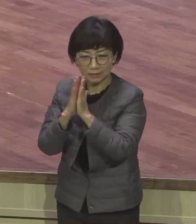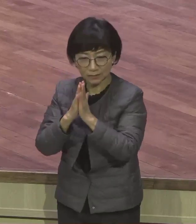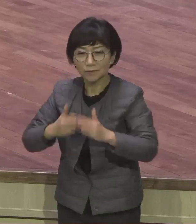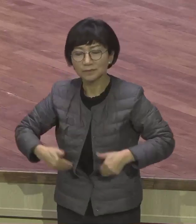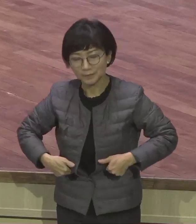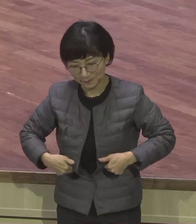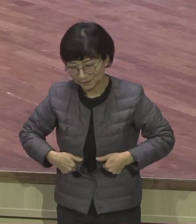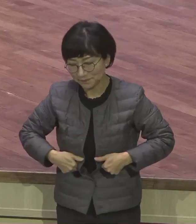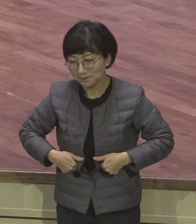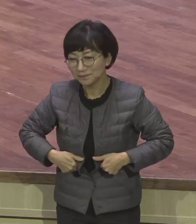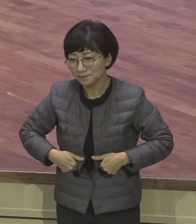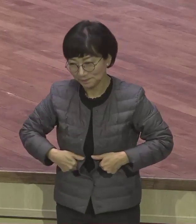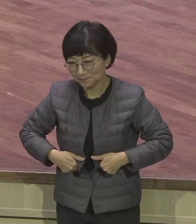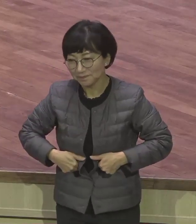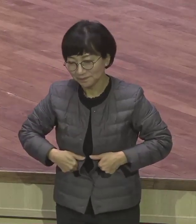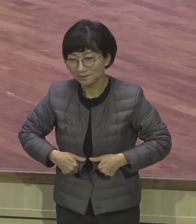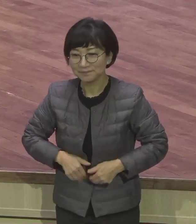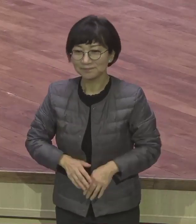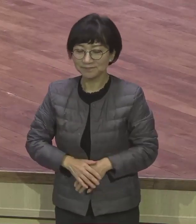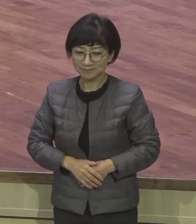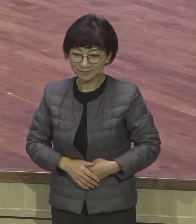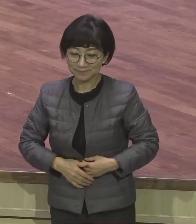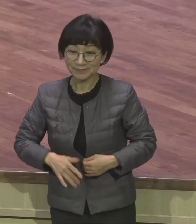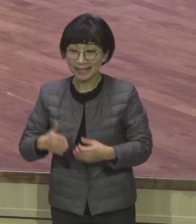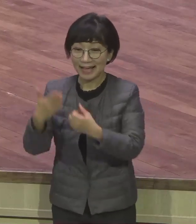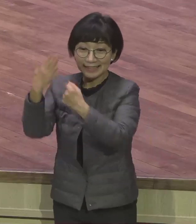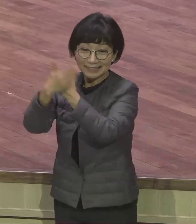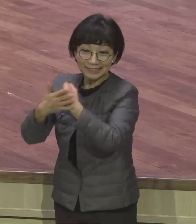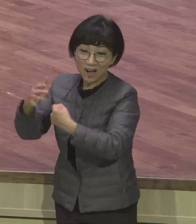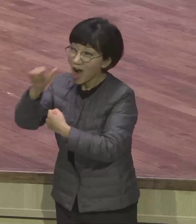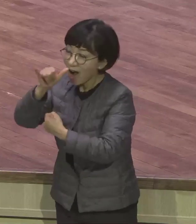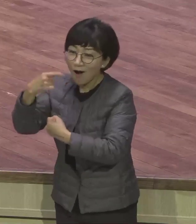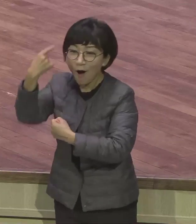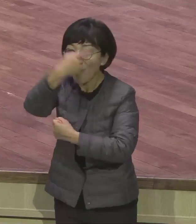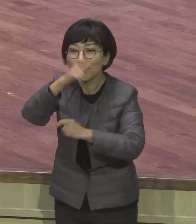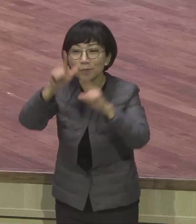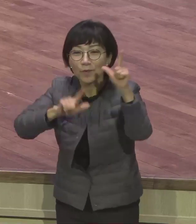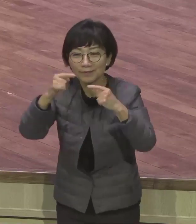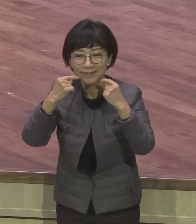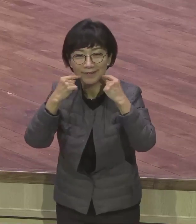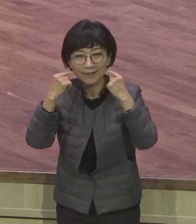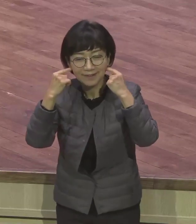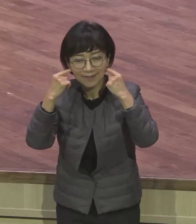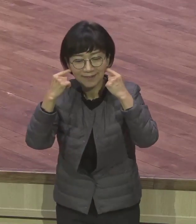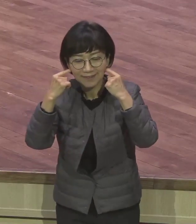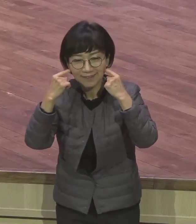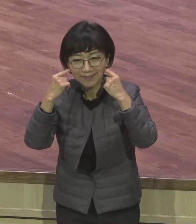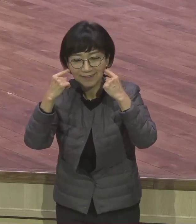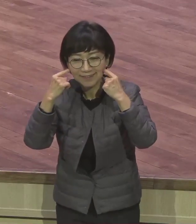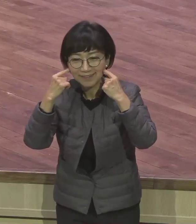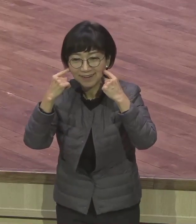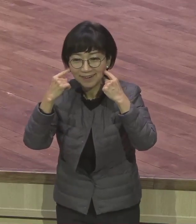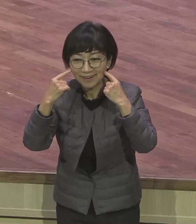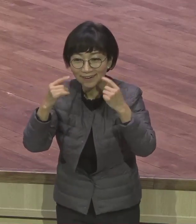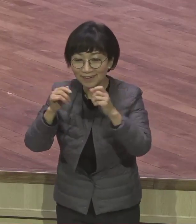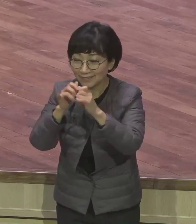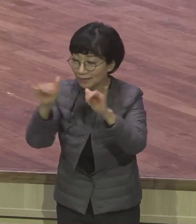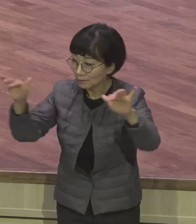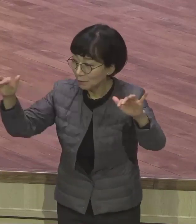전부다 벌써 은혜 받은 사람 표정이 달라가지고 사람 인상이 좋아지면서 다른 주위 사람들이 몰려오면서 도와줄